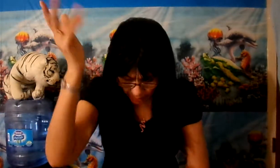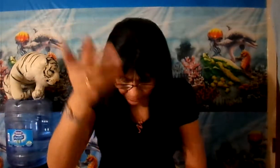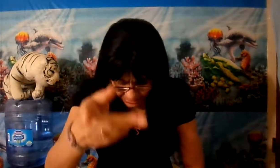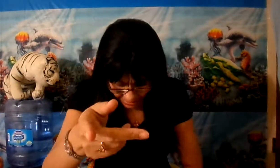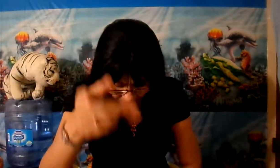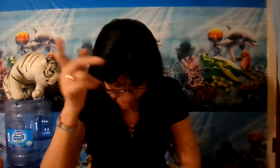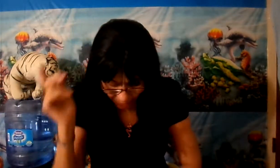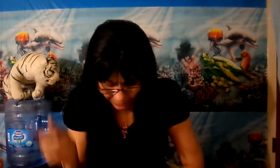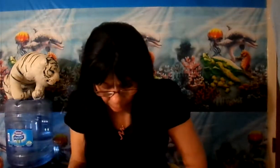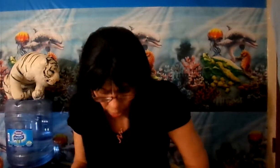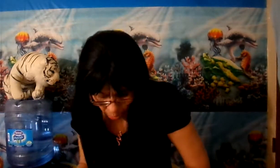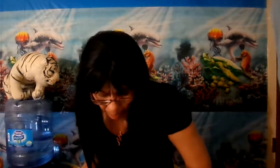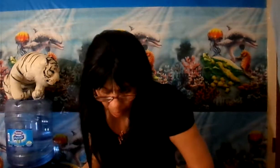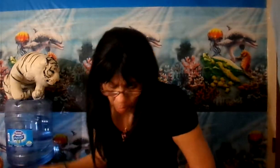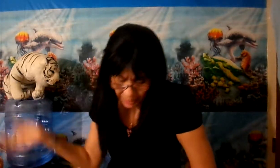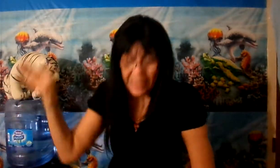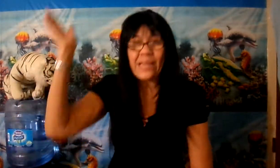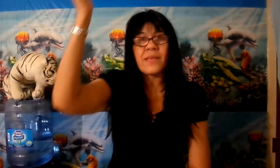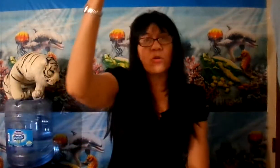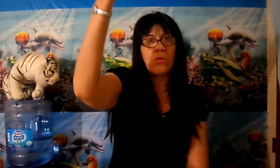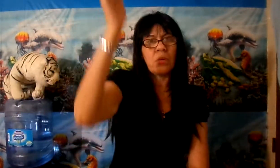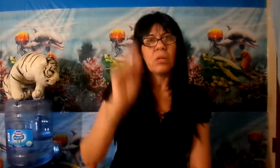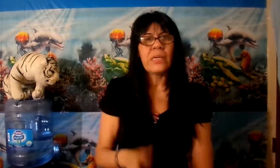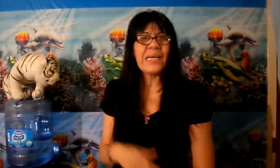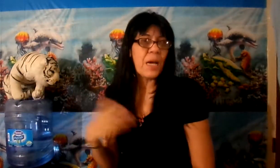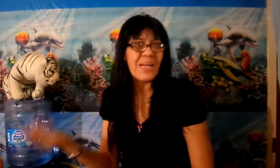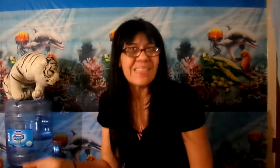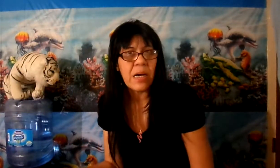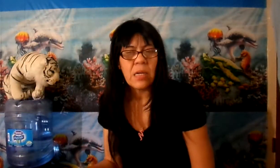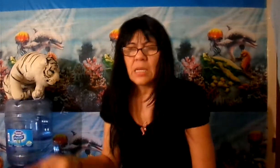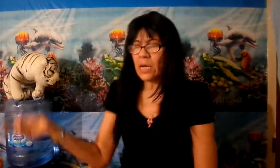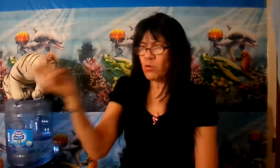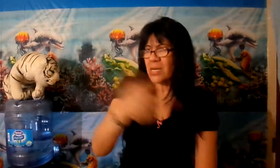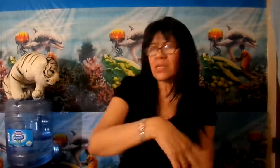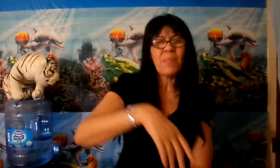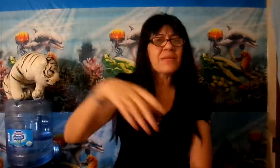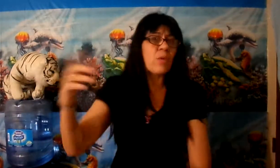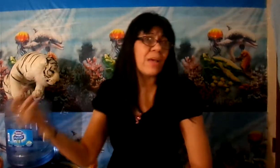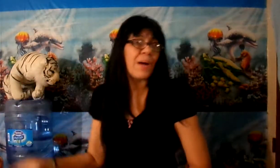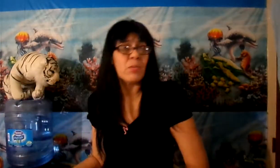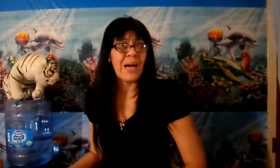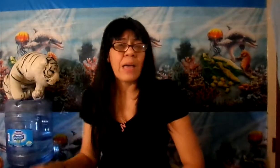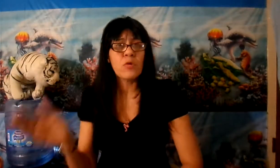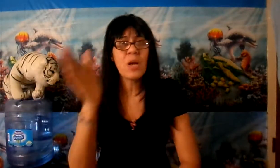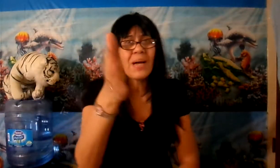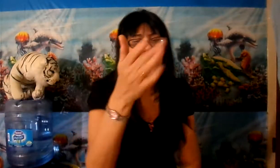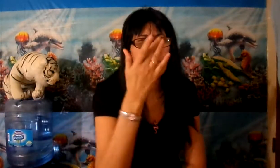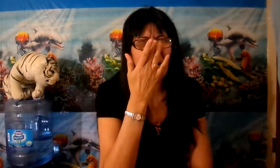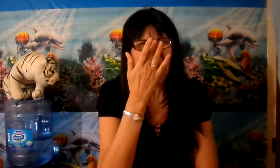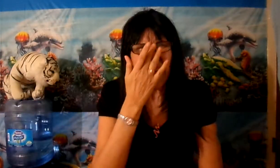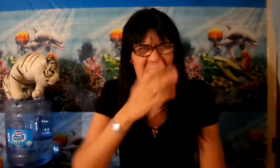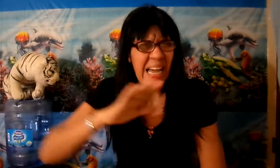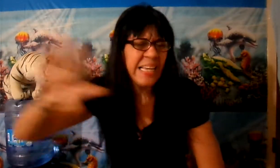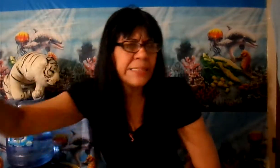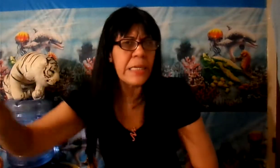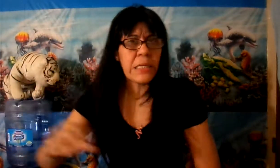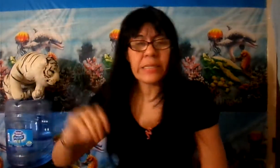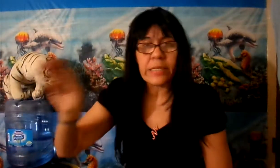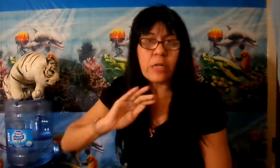Dicen que la maldad de los hombres provoca la ira de Dios. ¿Qué es la maldad? Las cosas que están pasando aquí abajo. Hay mucha maldad, ¿verdad? La gente está tirando